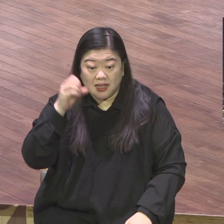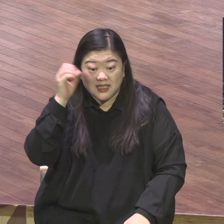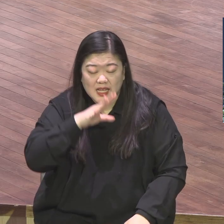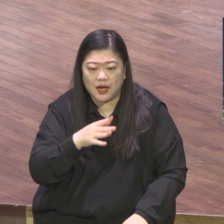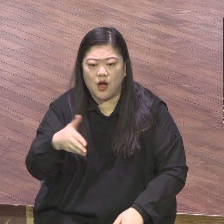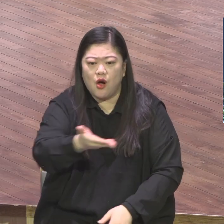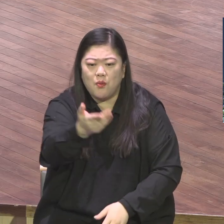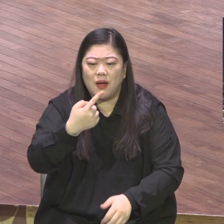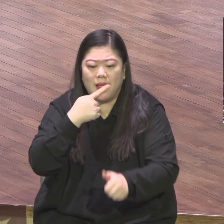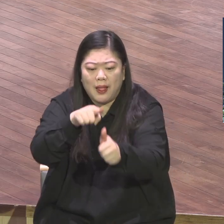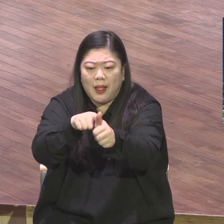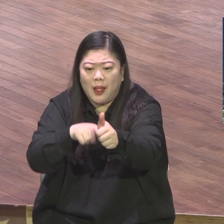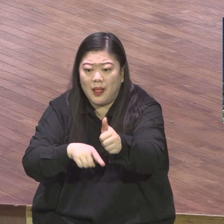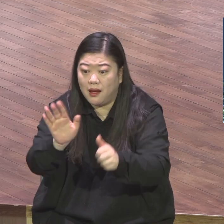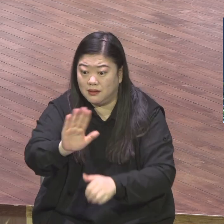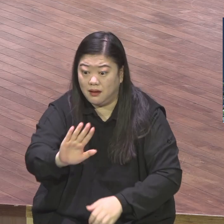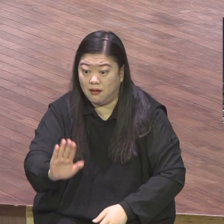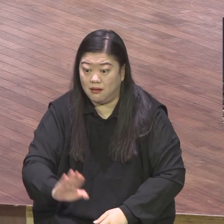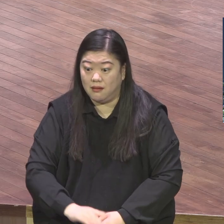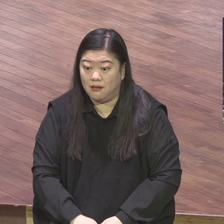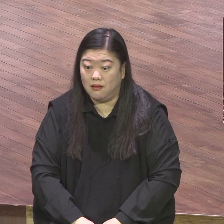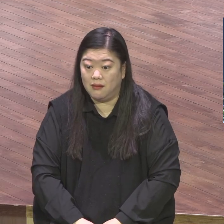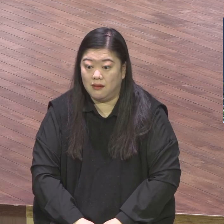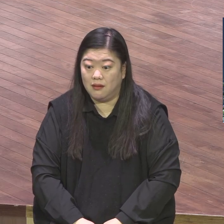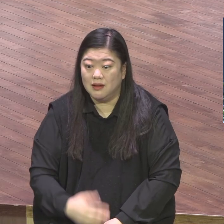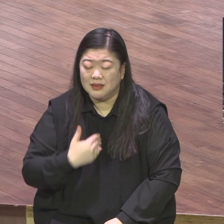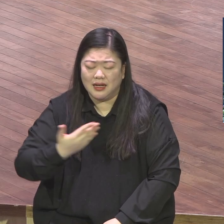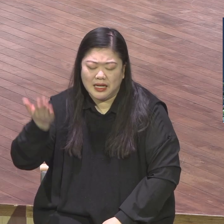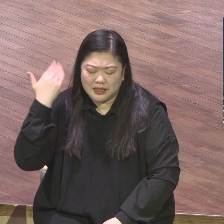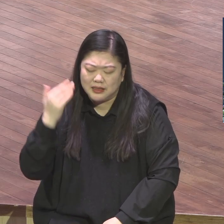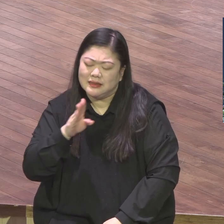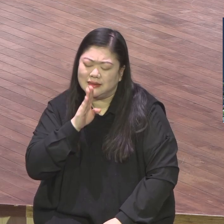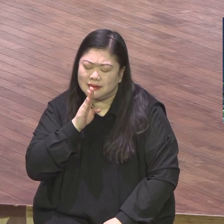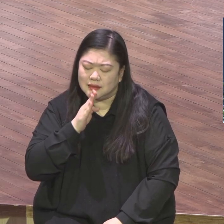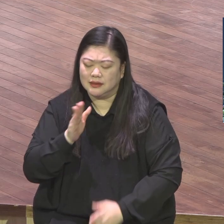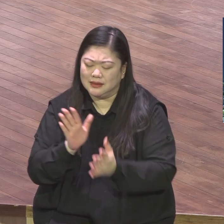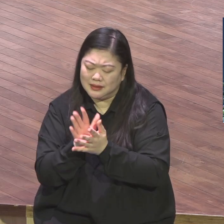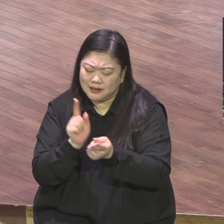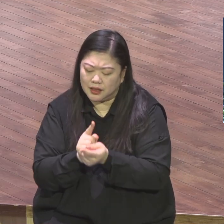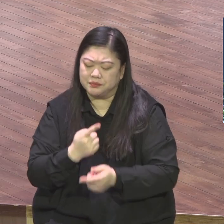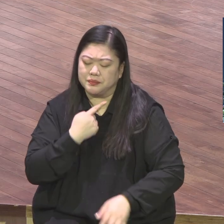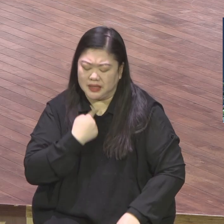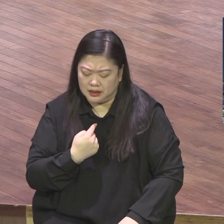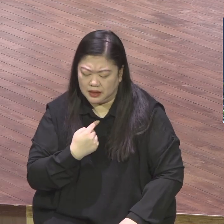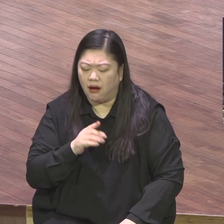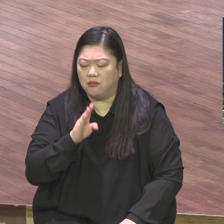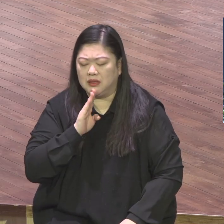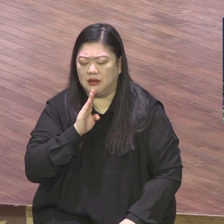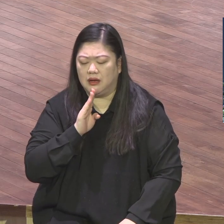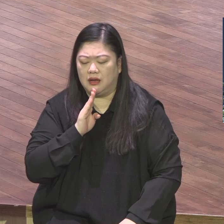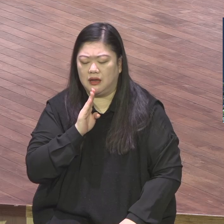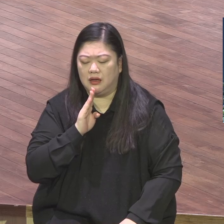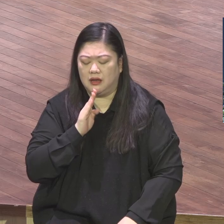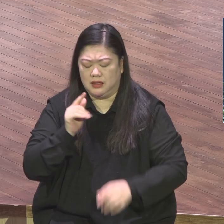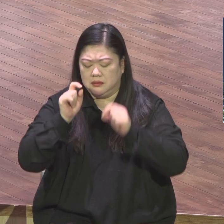정인이라고 그래서 결국은 뭐요 하나님의 영광과 찬송이 되도록 우리가